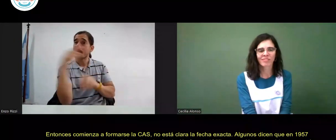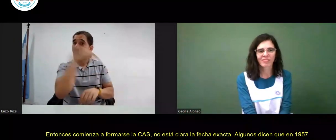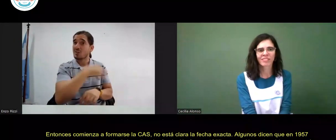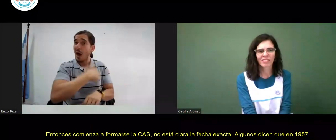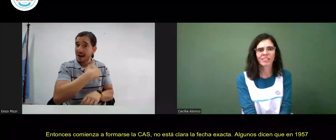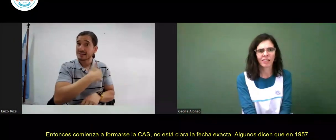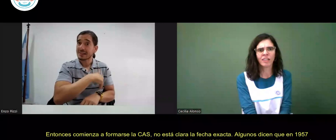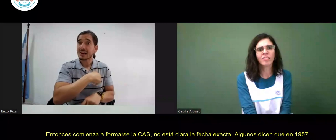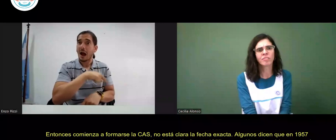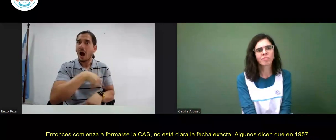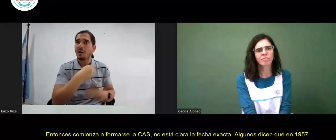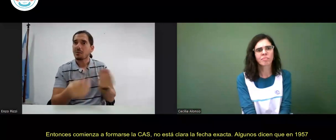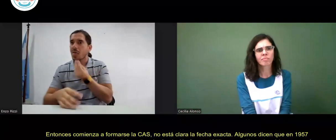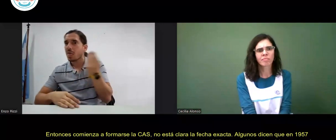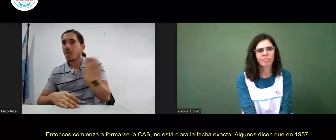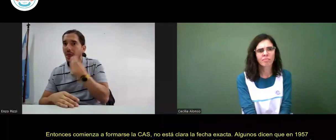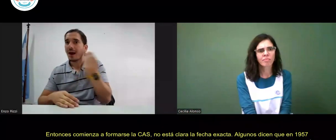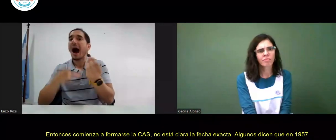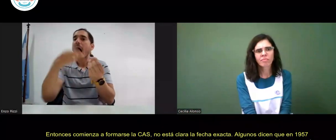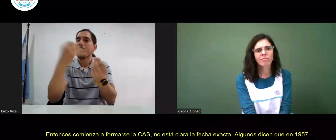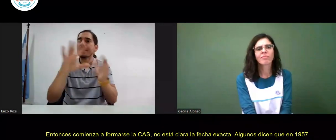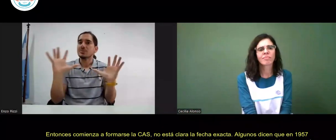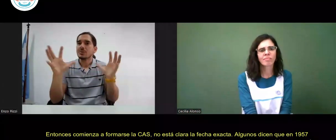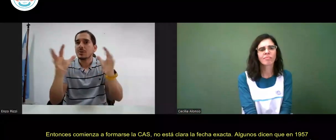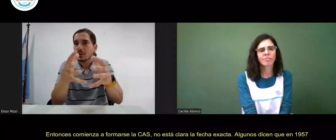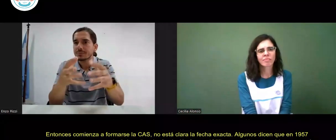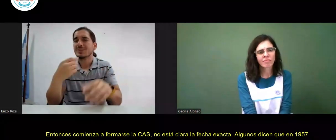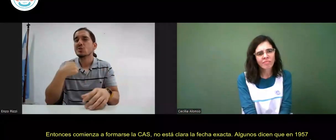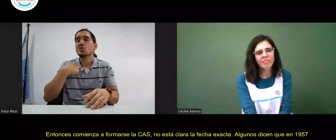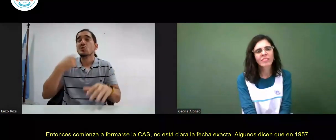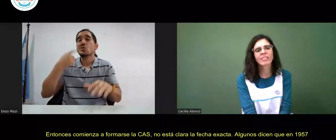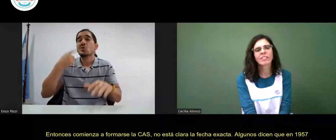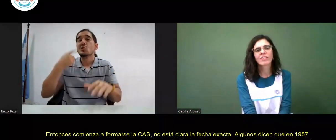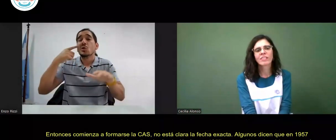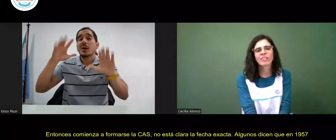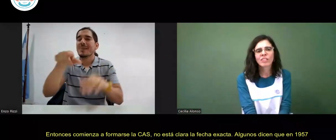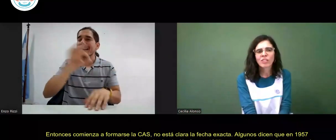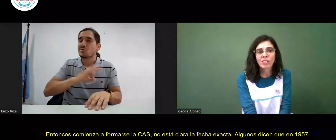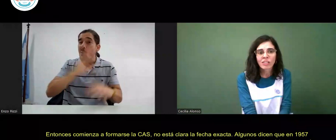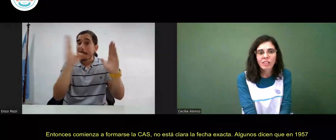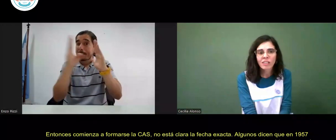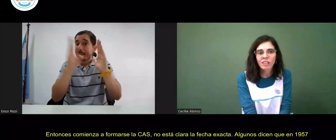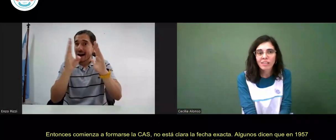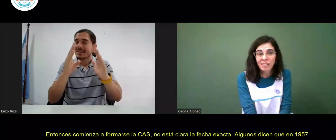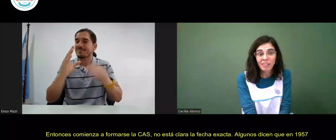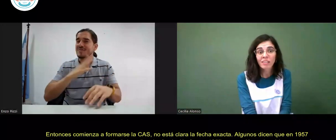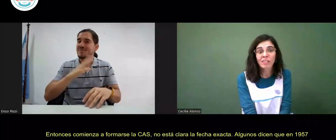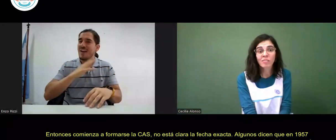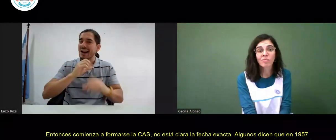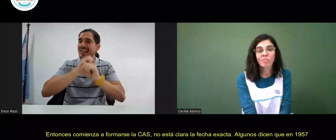no está clara la fecha exacta algunos dicen que en